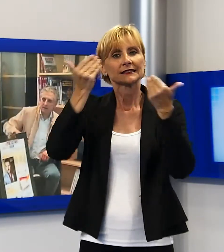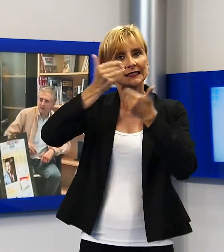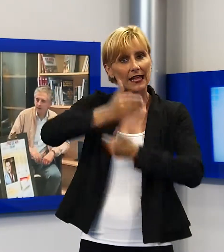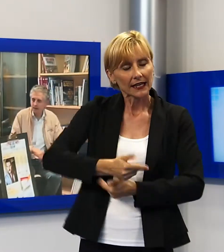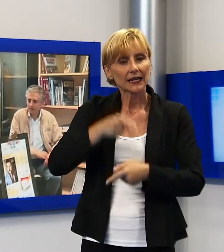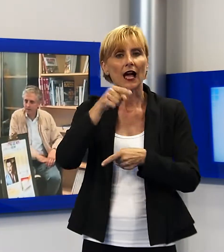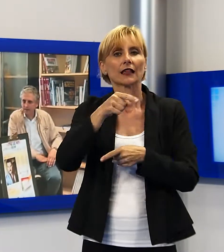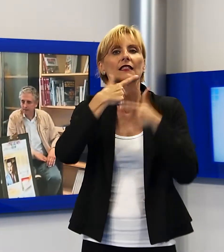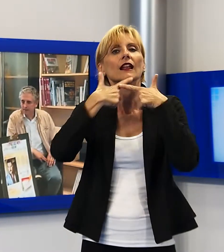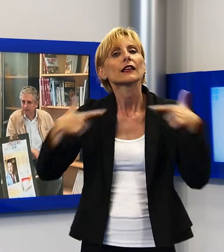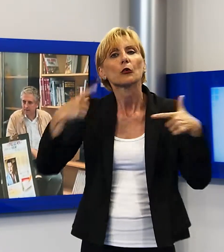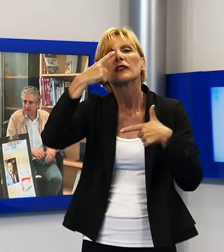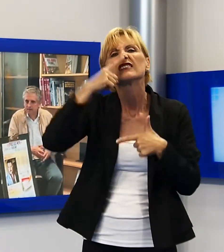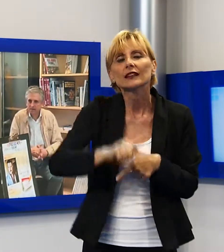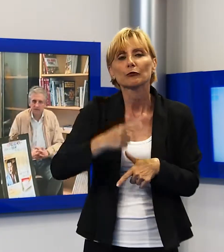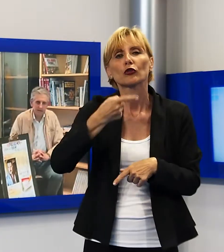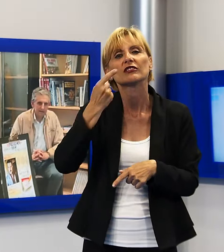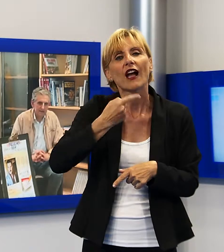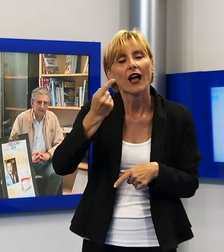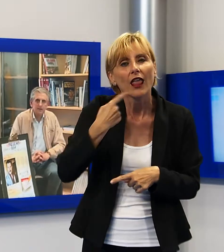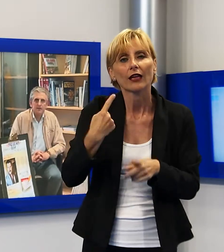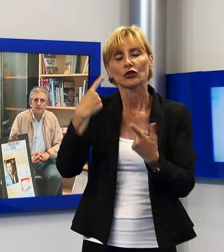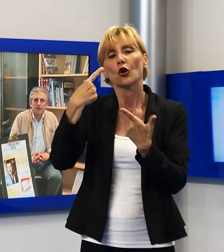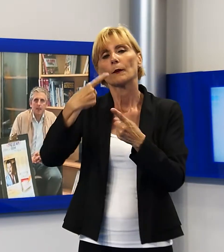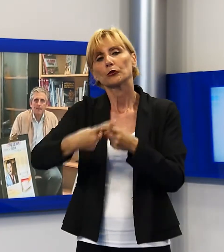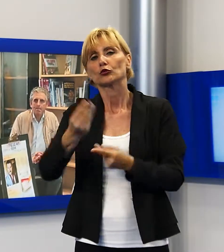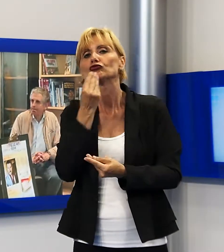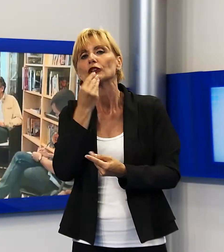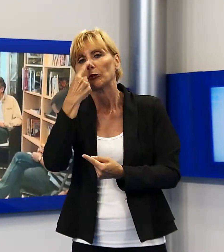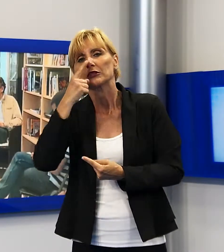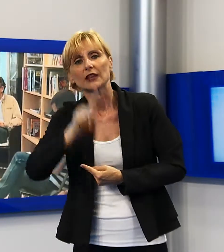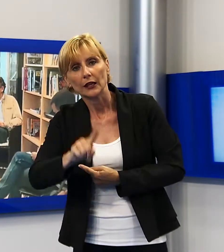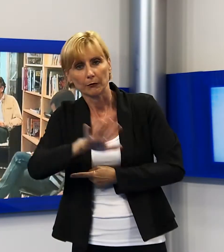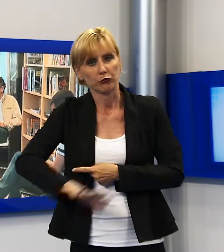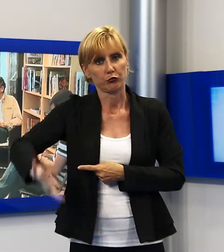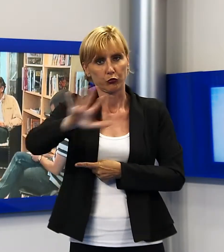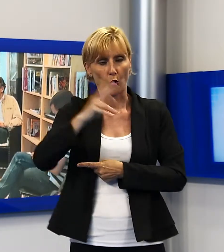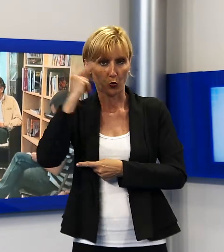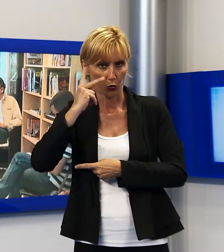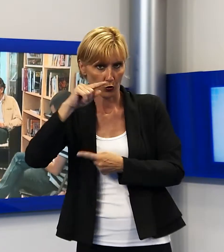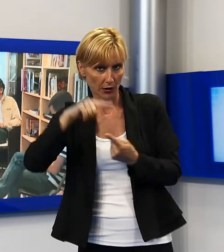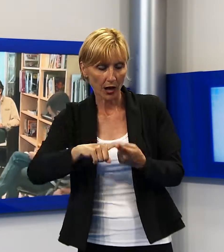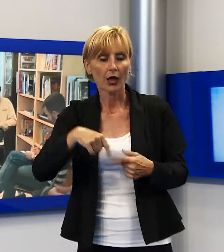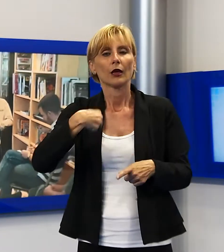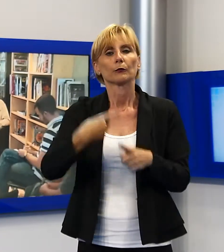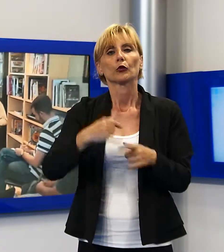temi della lingua dialettale e del cibo del territorio, come ambiti dell'identità di ogni persona. Cesare Viviani,